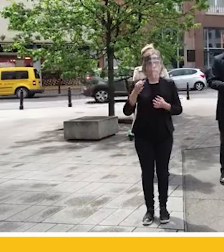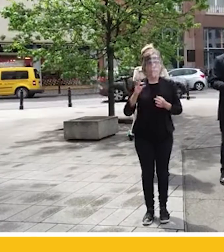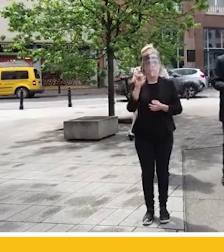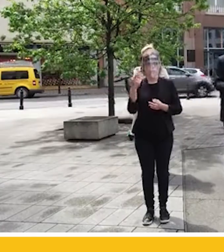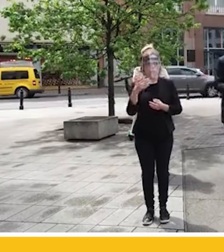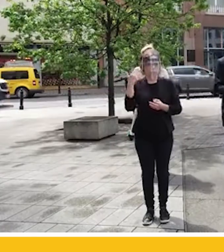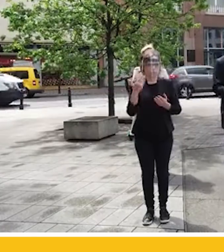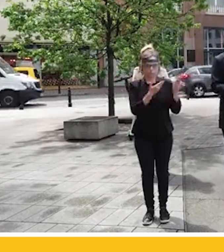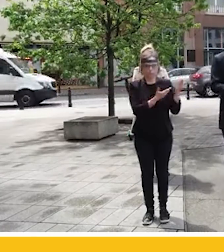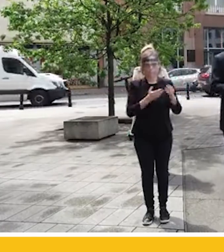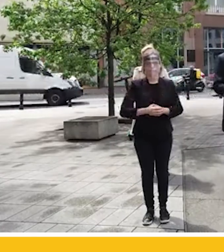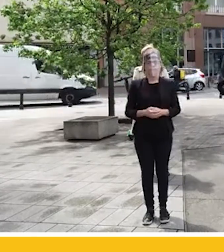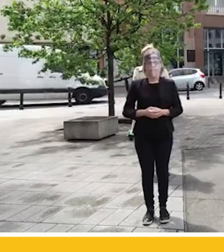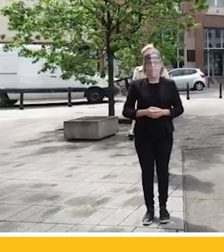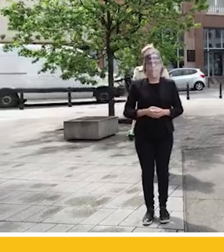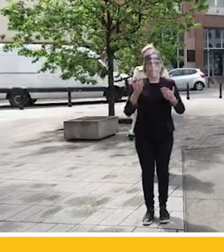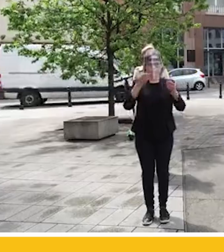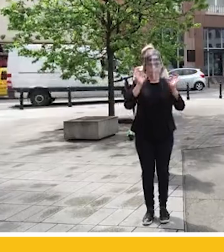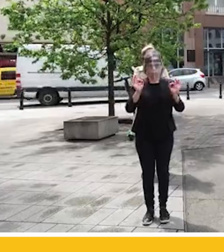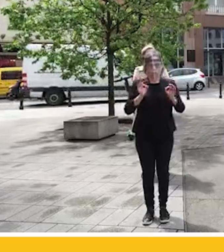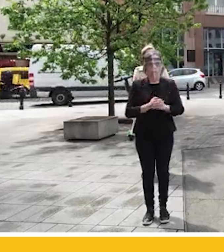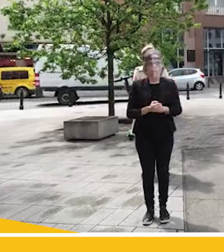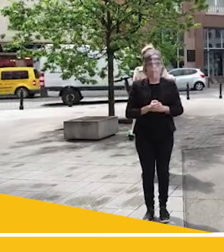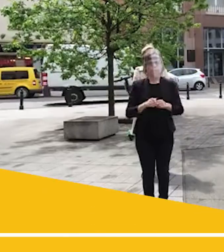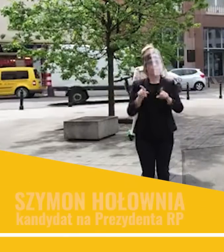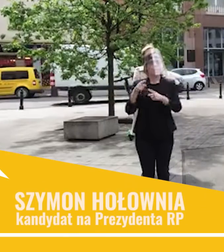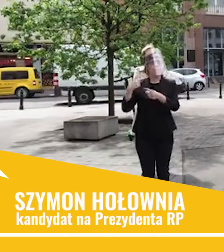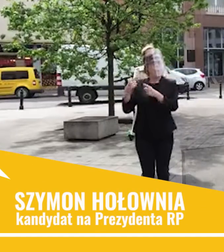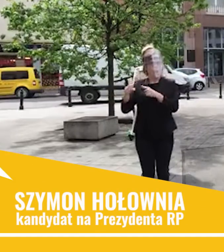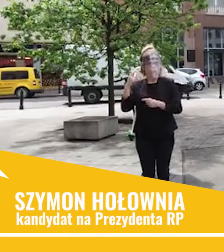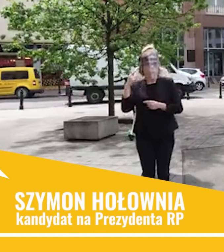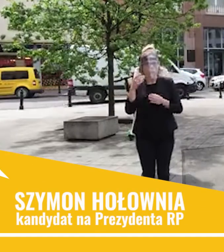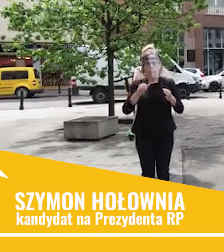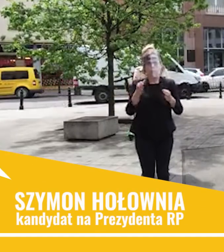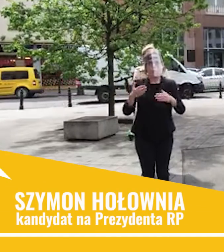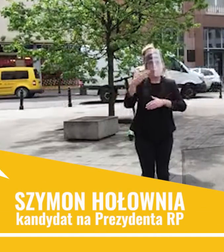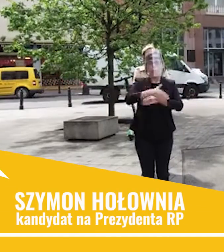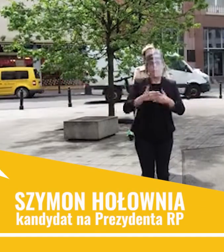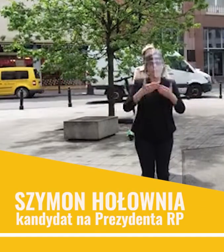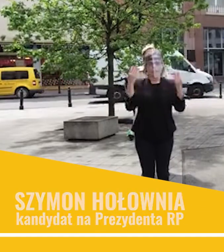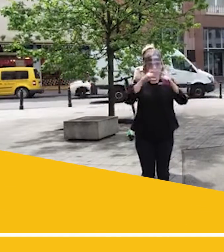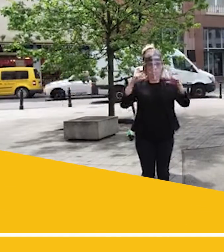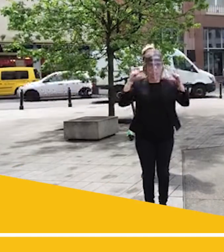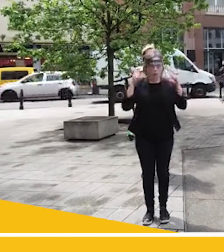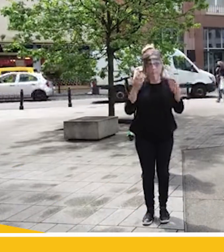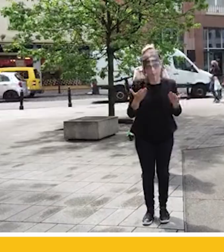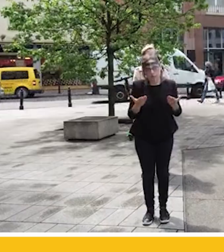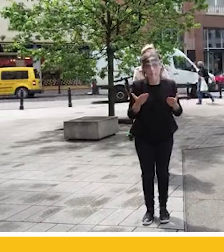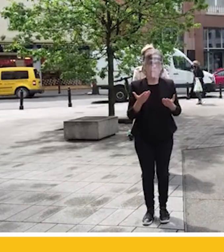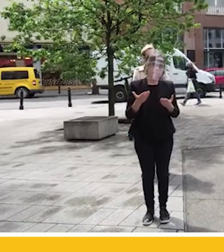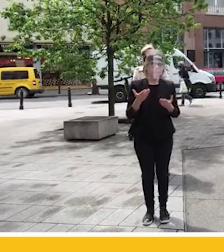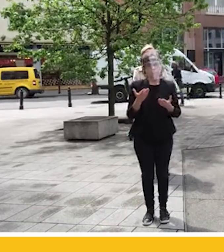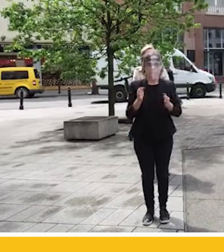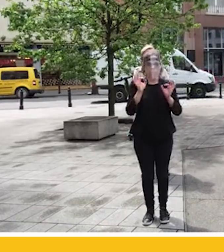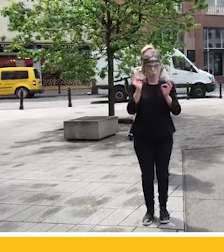głos Szymonowi. Dzień dobry, to jak głoszą plotki, ostatni dzień, kiedy spotykamy się w maseczkach, więc to dobra